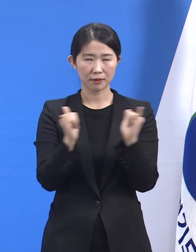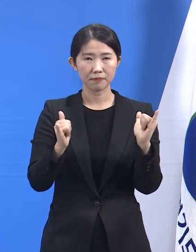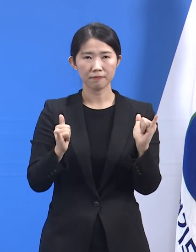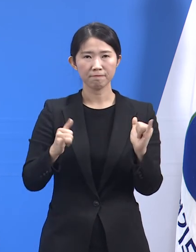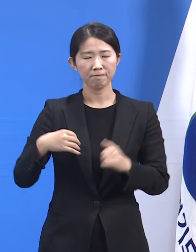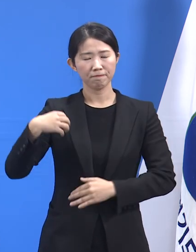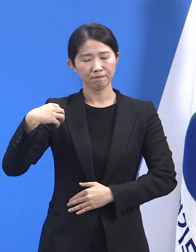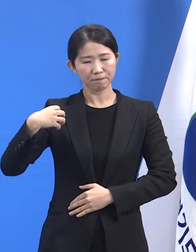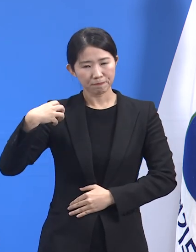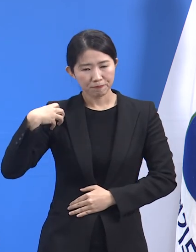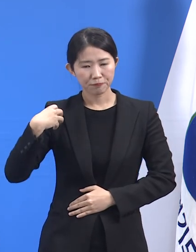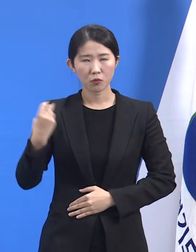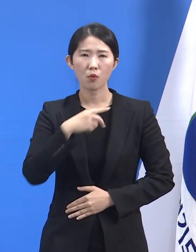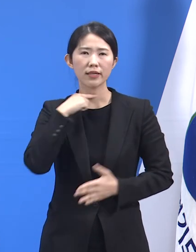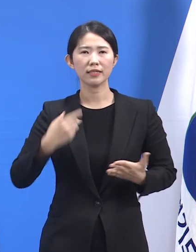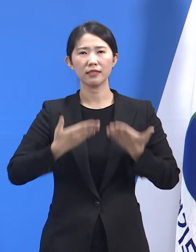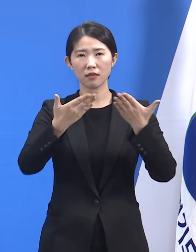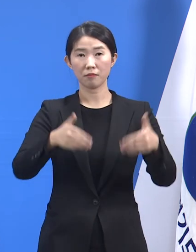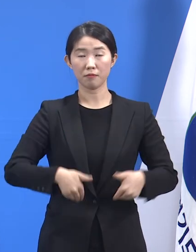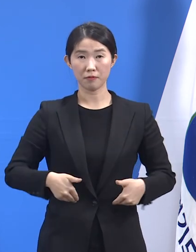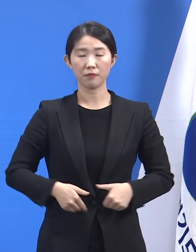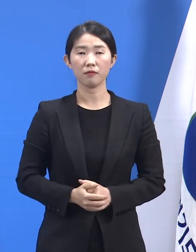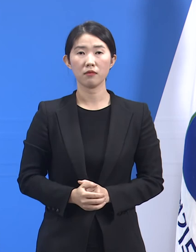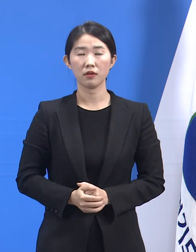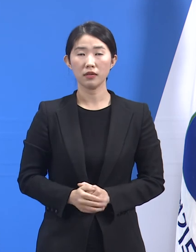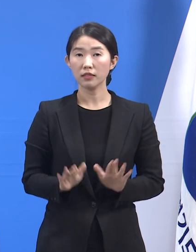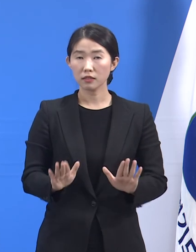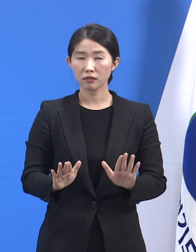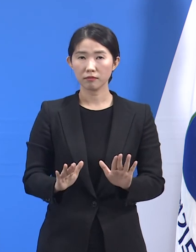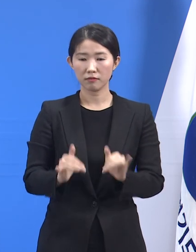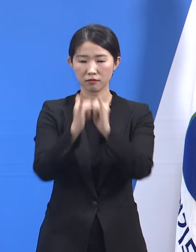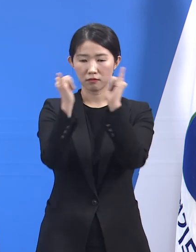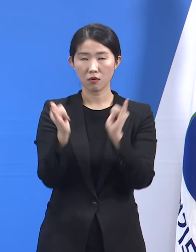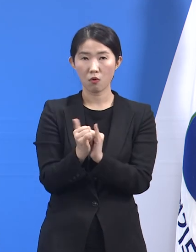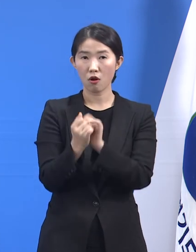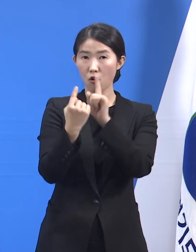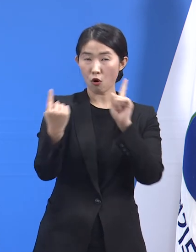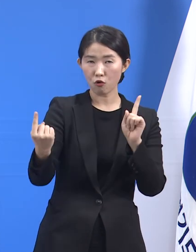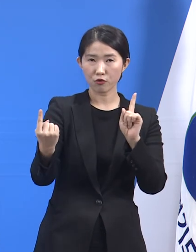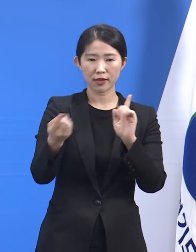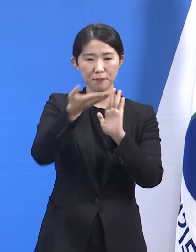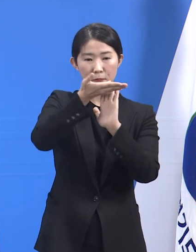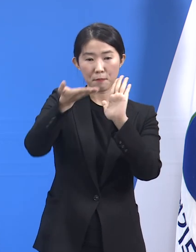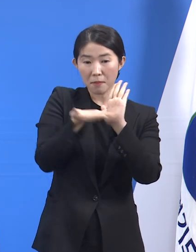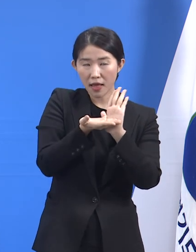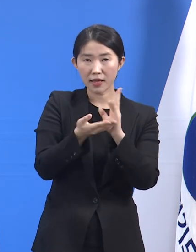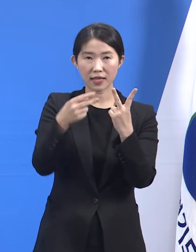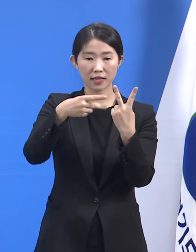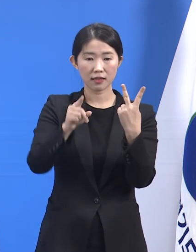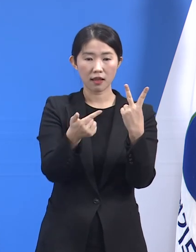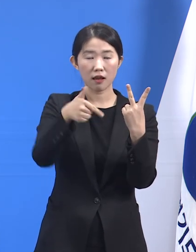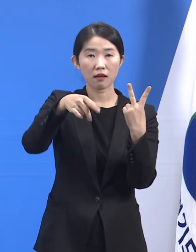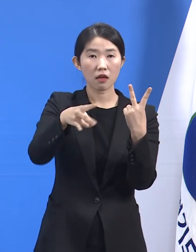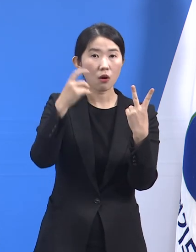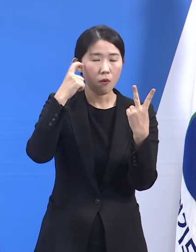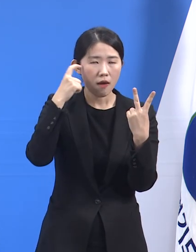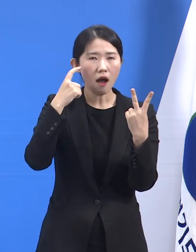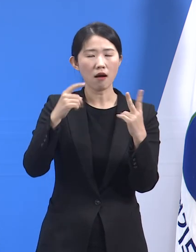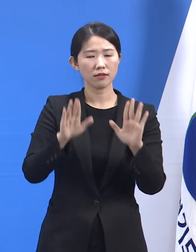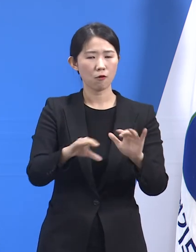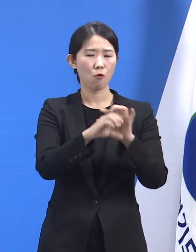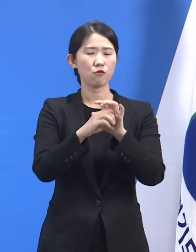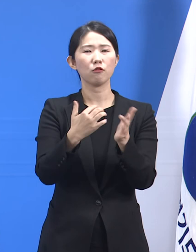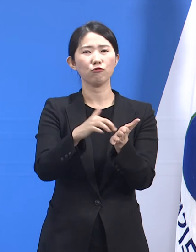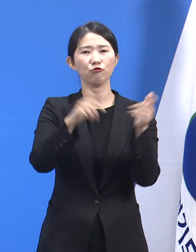단계 하향 조치를 코로나19가 잦아들고 있으니 안심하자 라는 신호로 받아들여서는 곤란합니다.